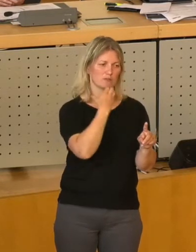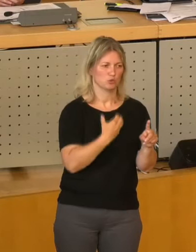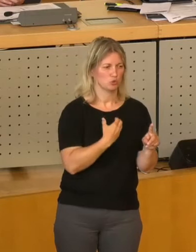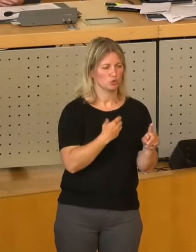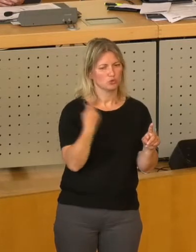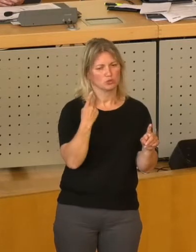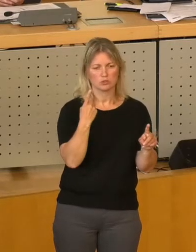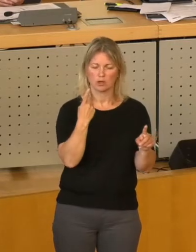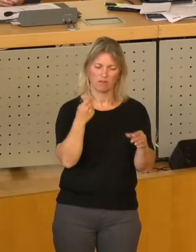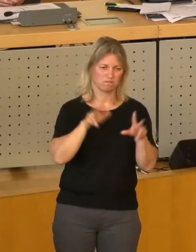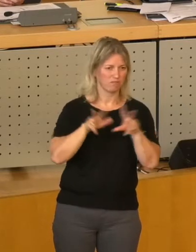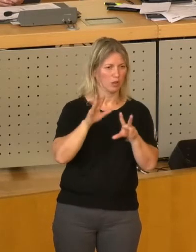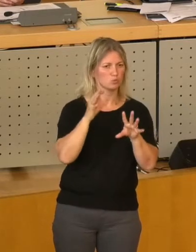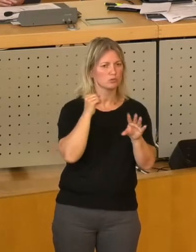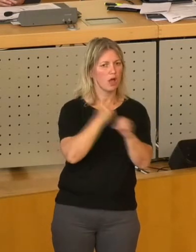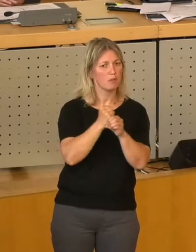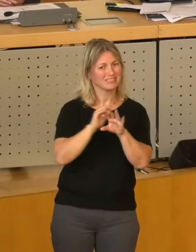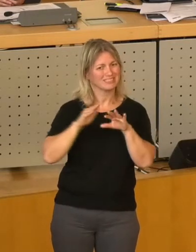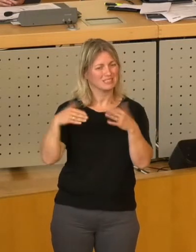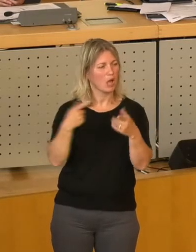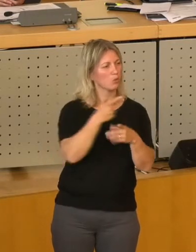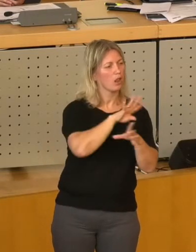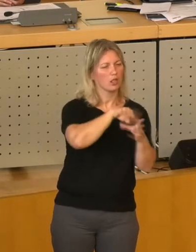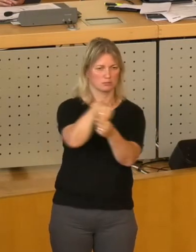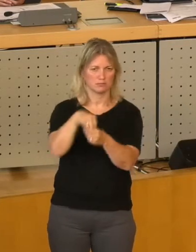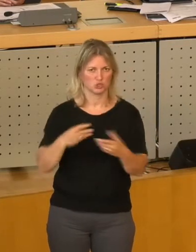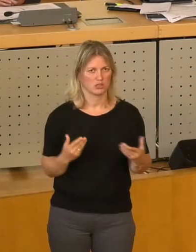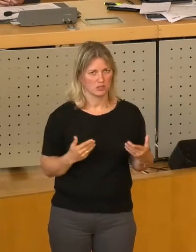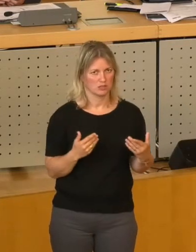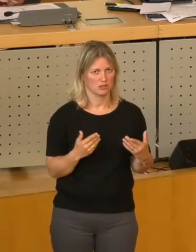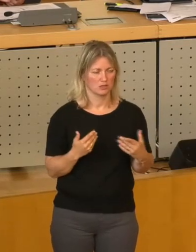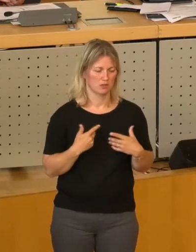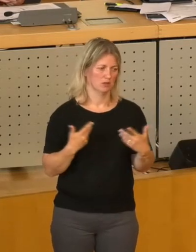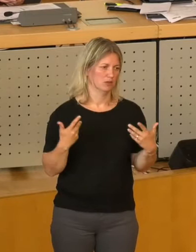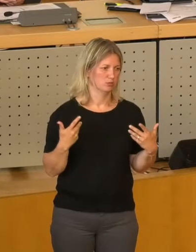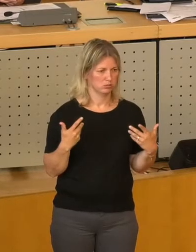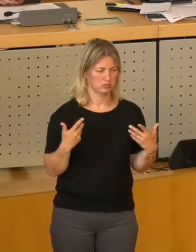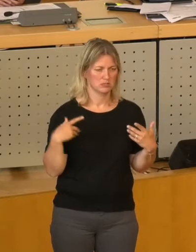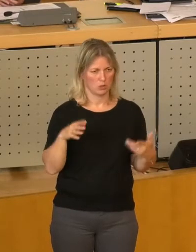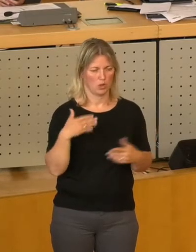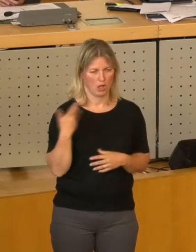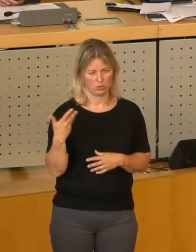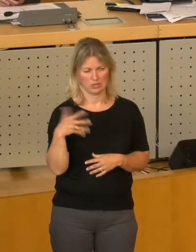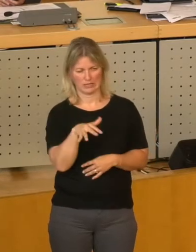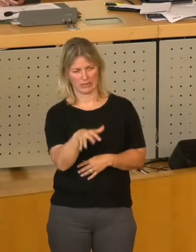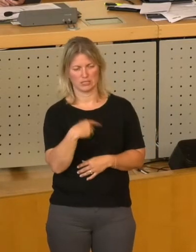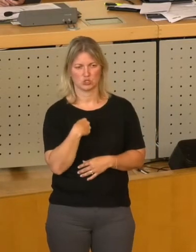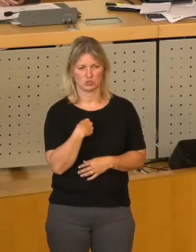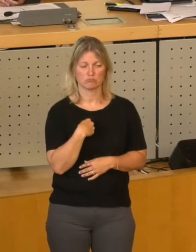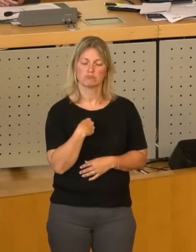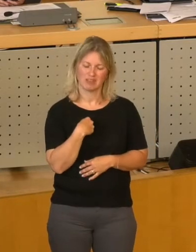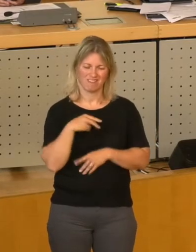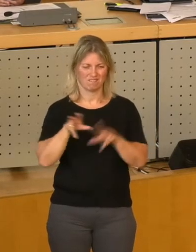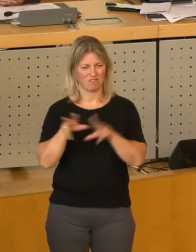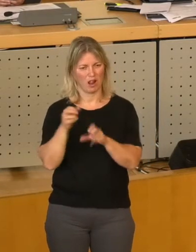Detail Verwaltungsarbeit mitzugestalten. Und das halten wir mindestens mal für kritisch. Wir haben eine klare Trennung. Die